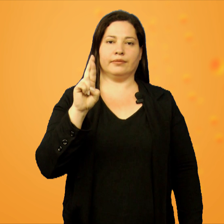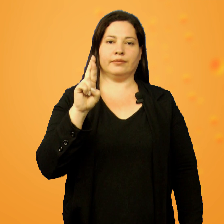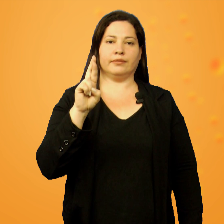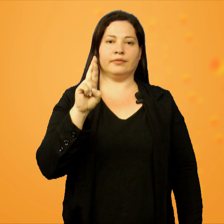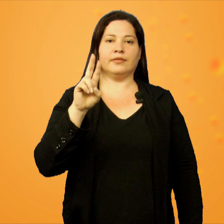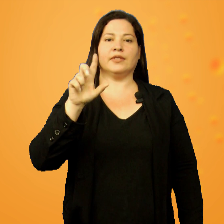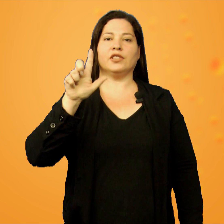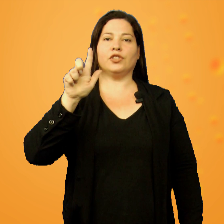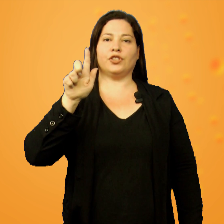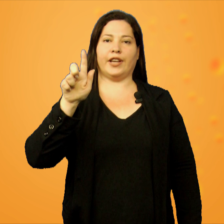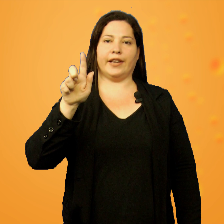G.